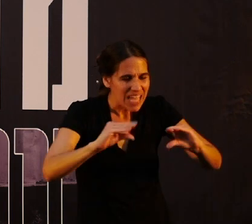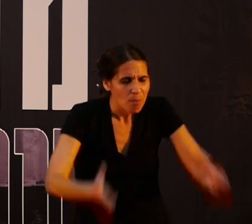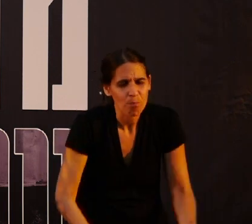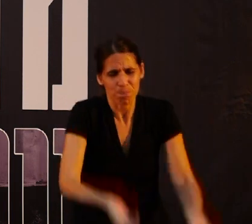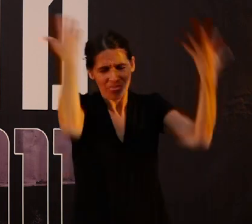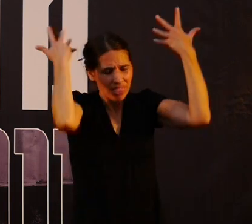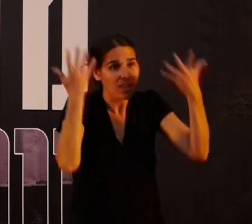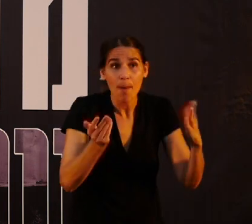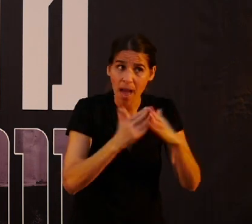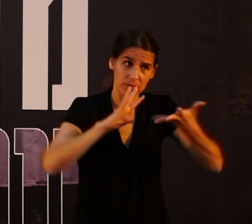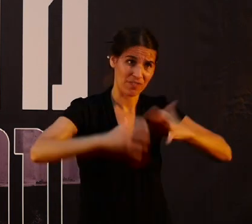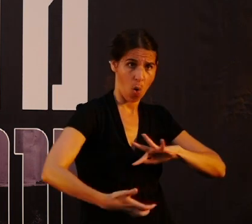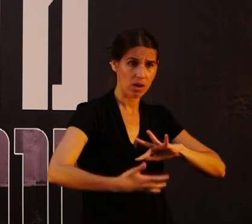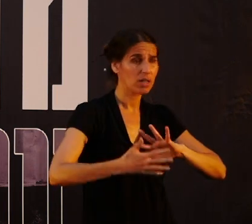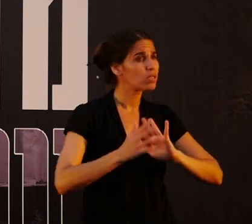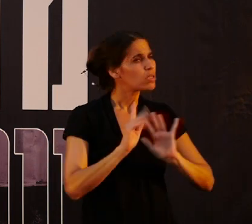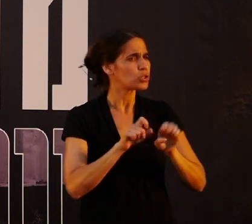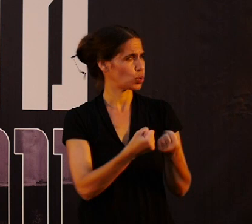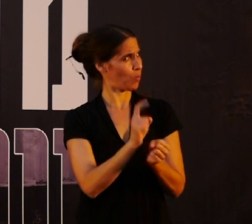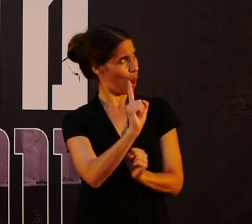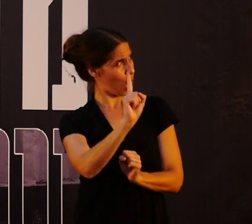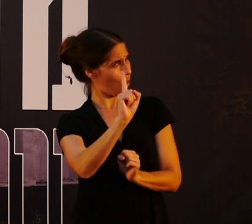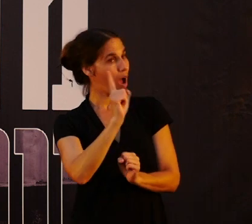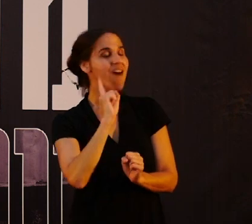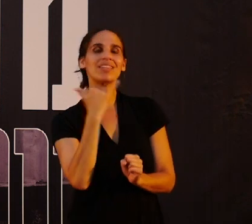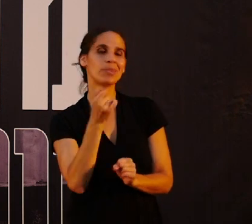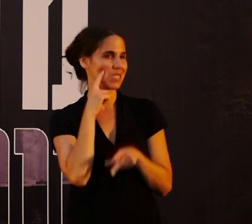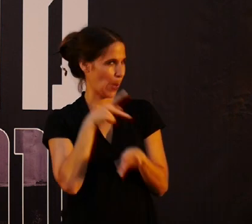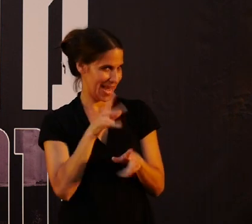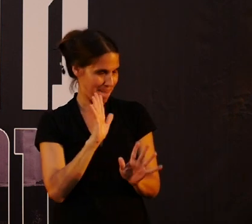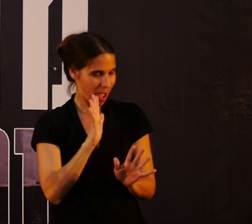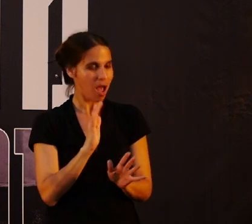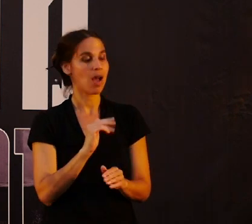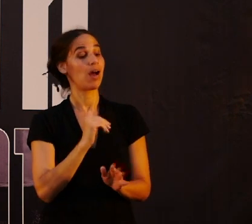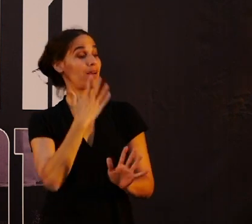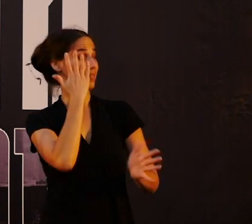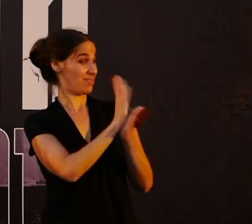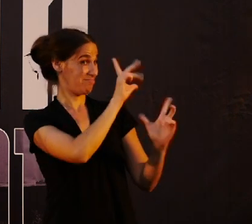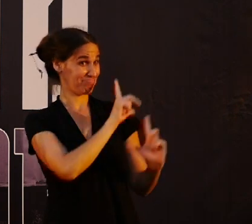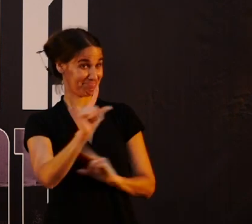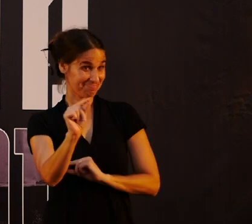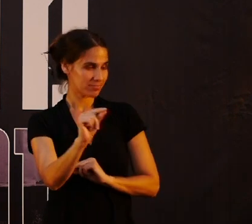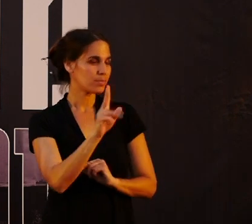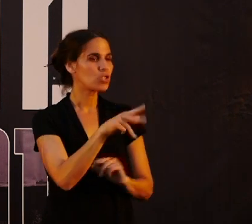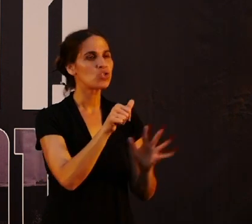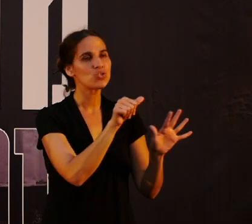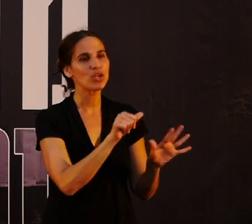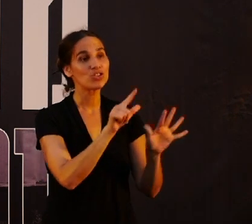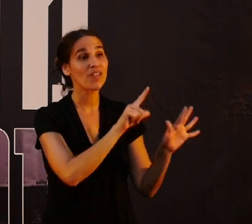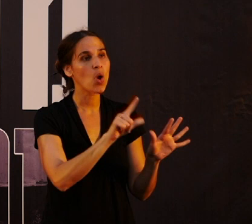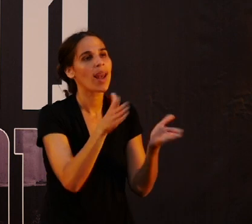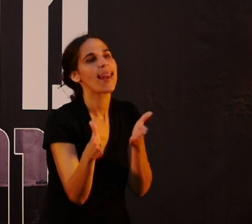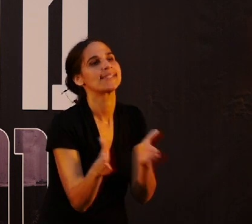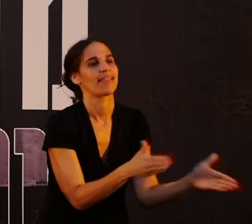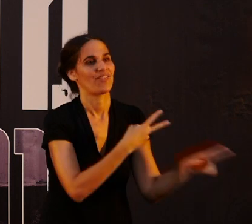הבית די מפורק. שום דבר לא שבור. אבל תמיד היינו צוחקים, שאחרי שאנחנו הולכים, יש להם עוד שש-שבע שעות רק